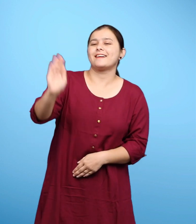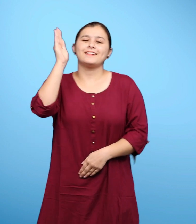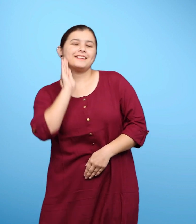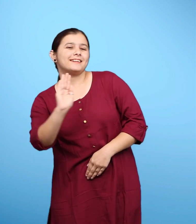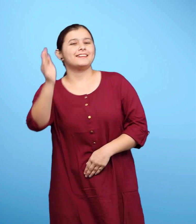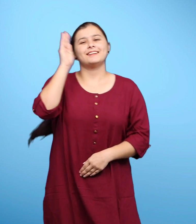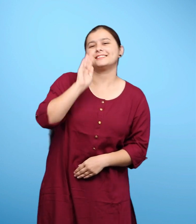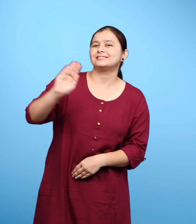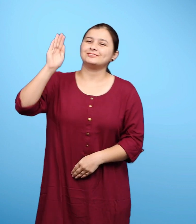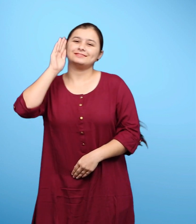रहा है